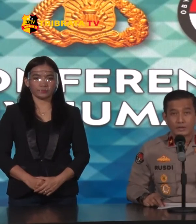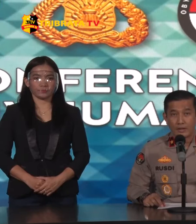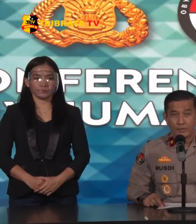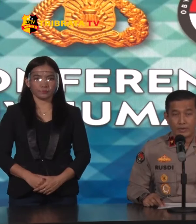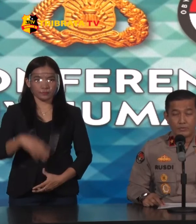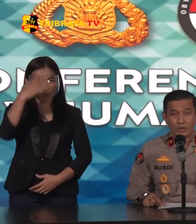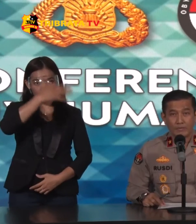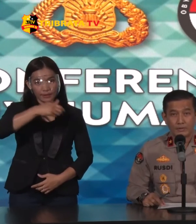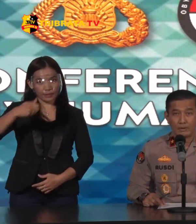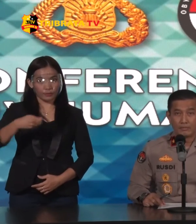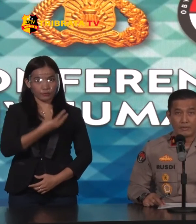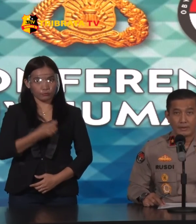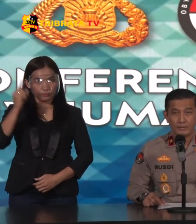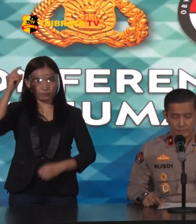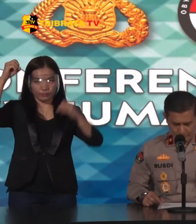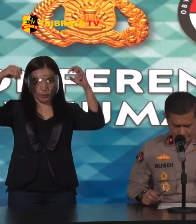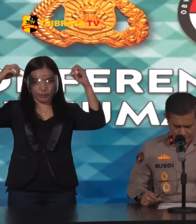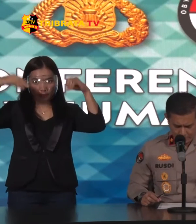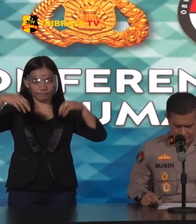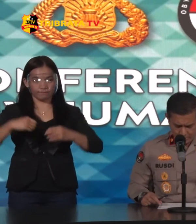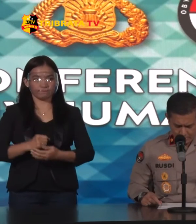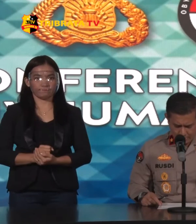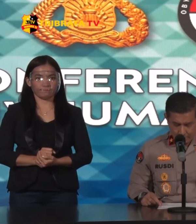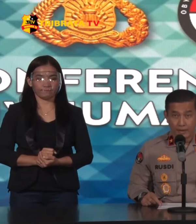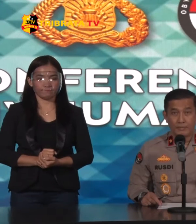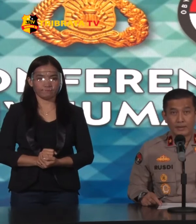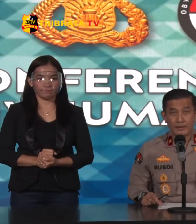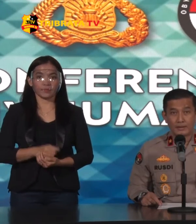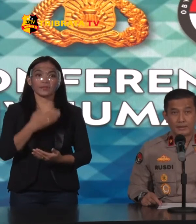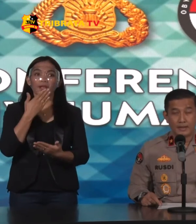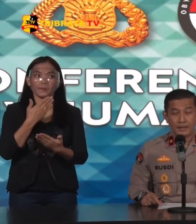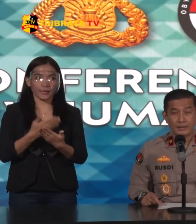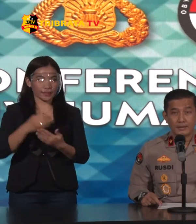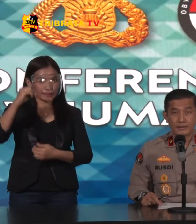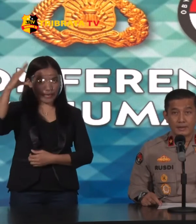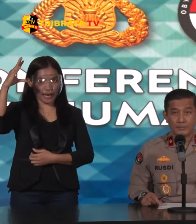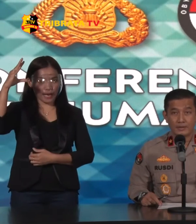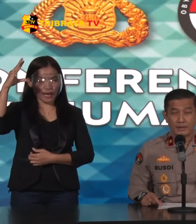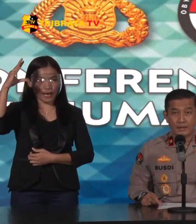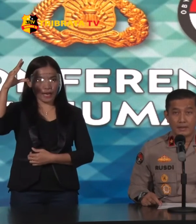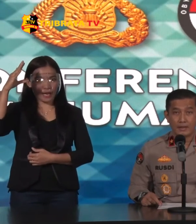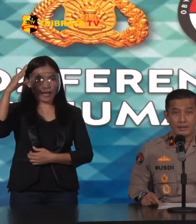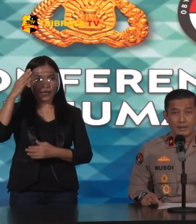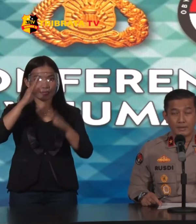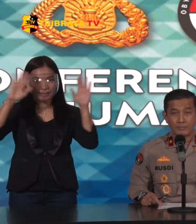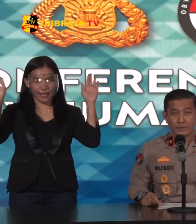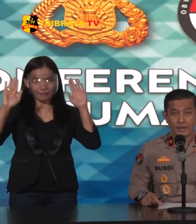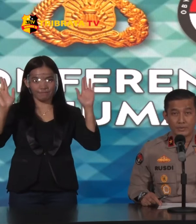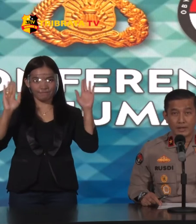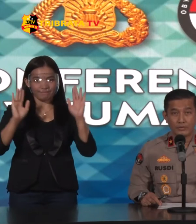Assalamu'alaikum warahmatullahi wabarakatuh Selamat siang, salam sejahtera,